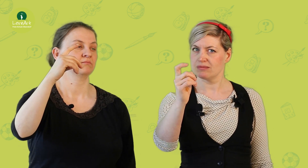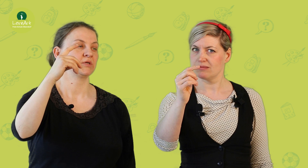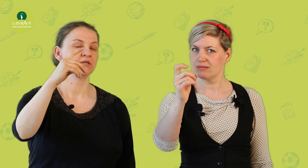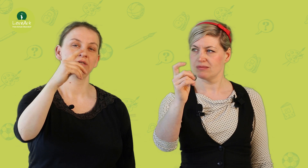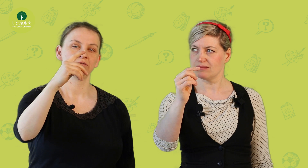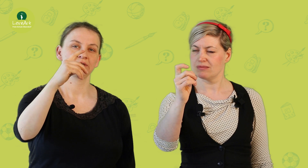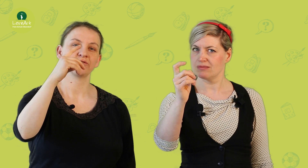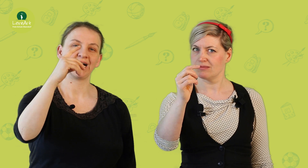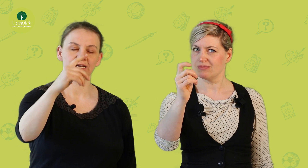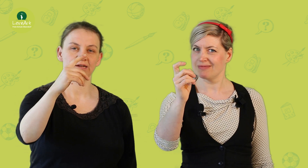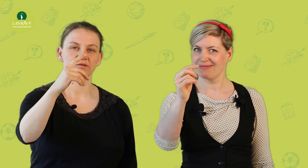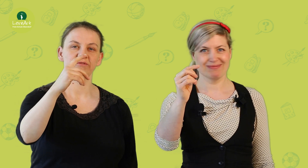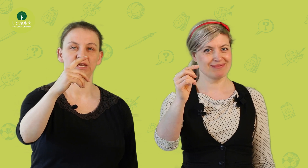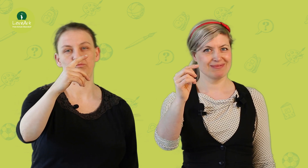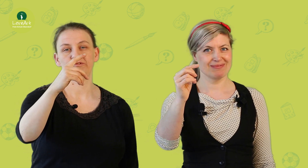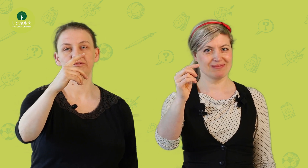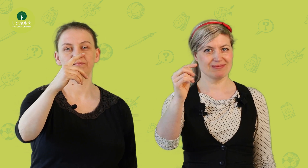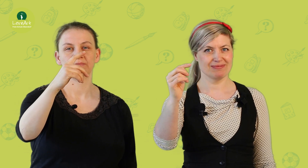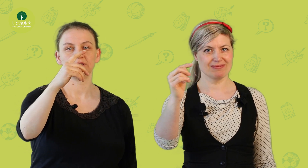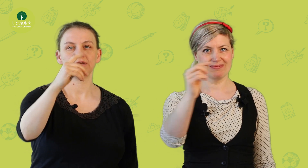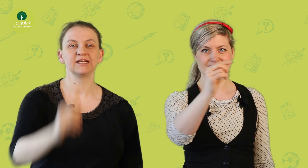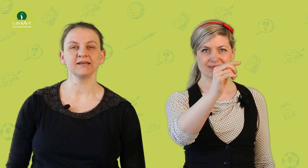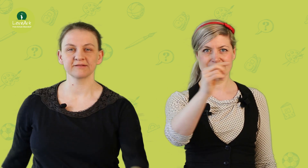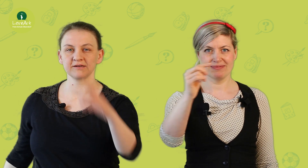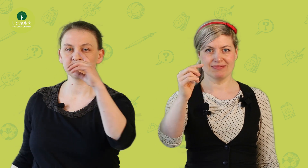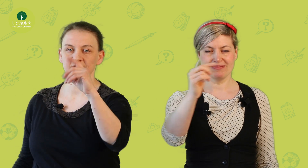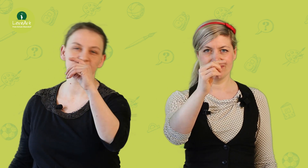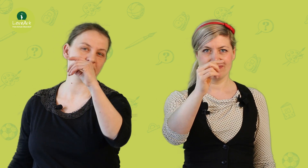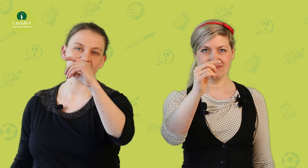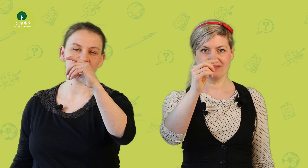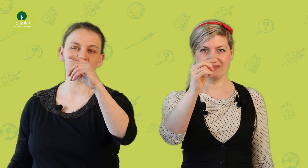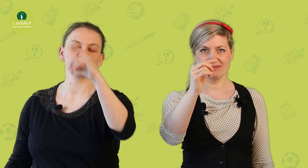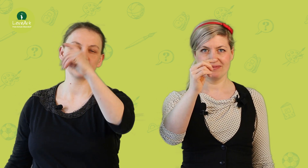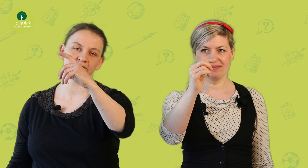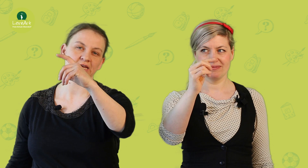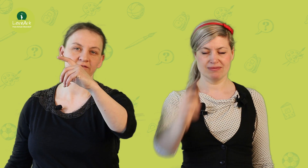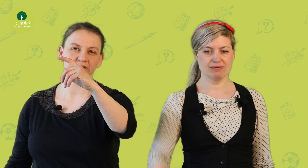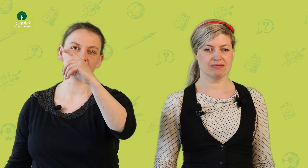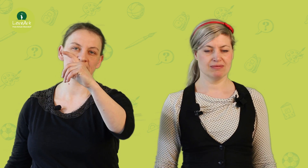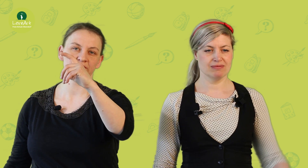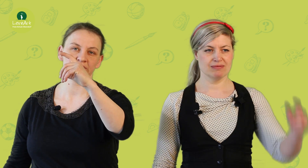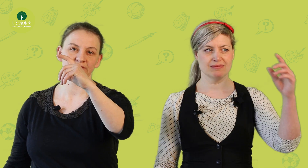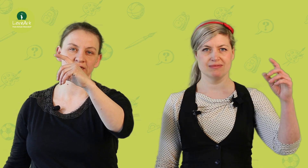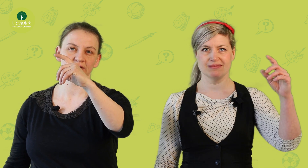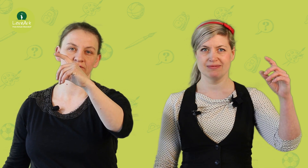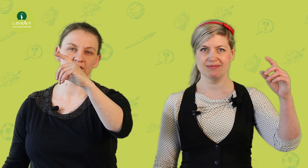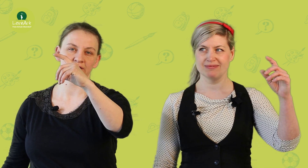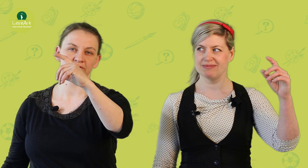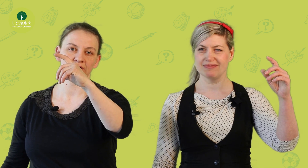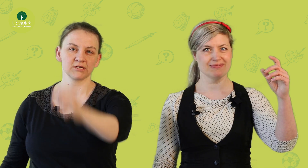in die ihr euch zuallererst bewegen müsst. Wenn ihr Linkshänder seid, macht ihr dasselbe und der Zeigefinger zeigt euch, in welche Richtung ihr anfangt.